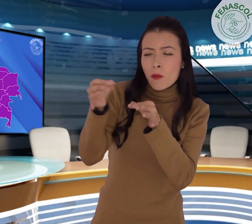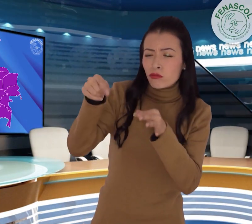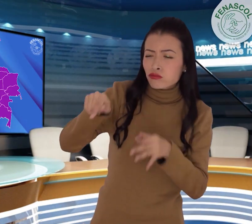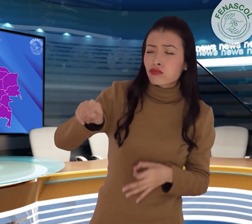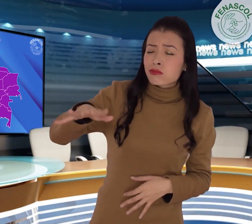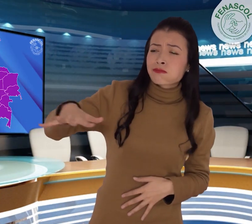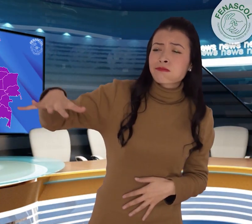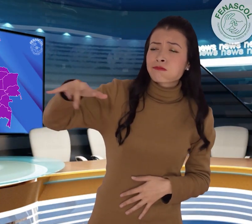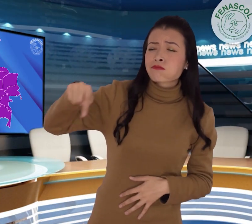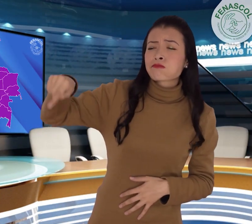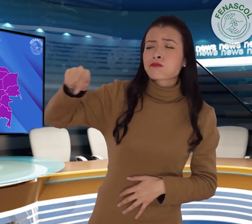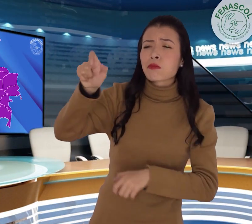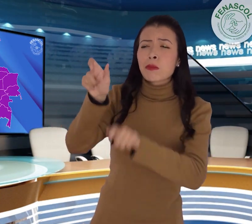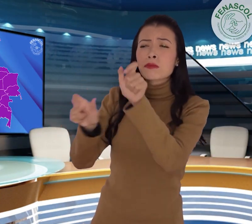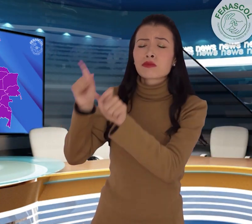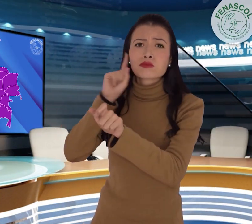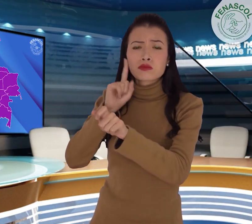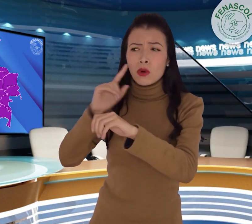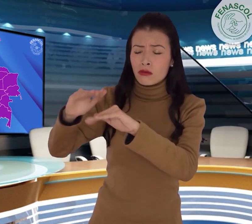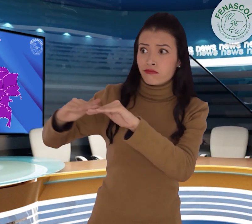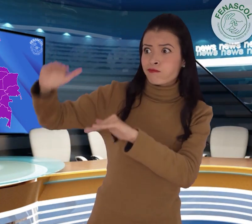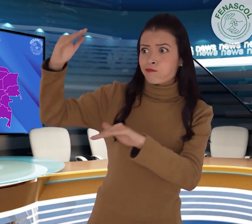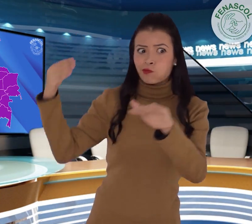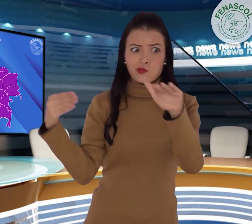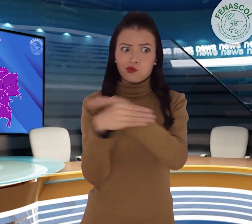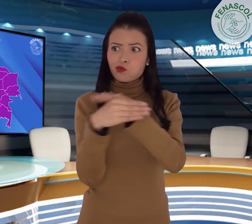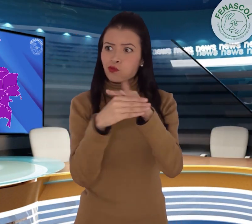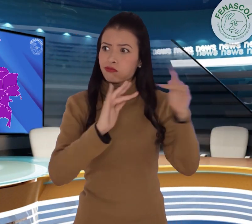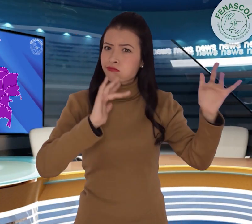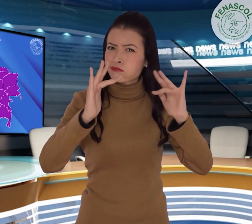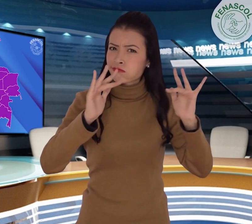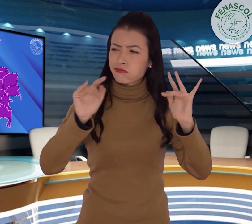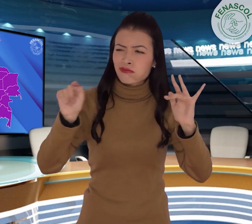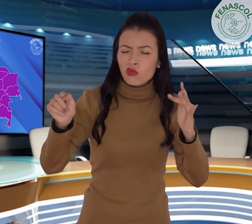También conozcamos los municipios con mayores ingresos a nuestros servicios y son